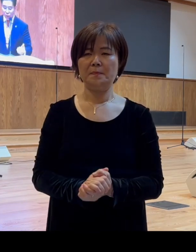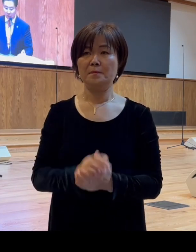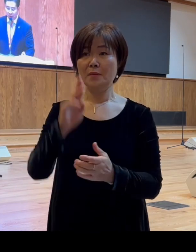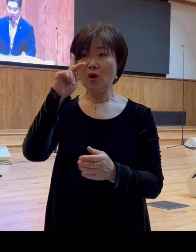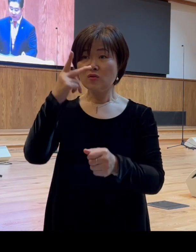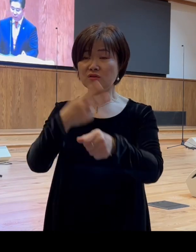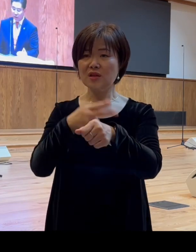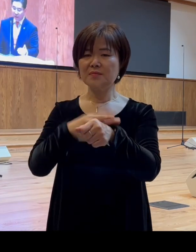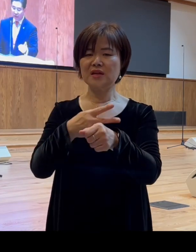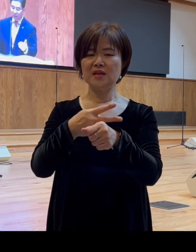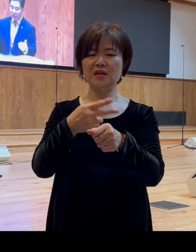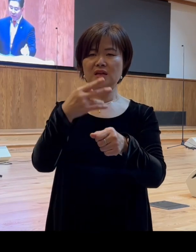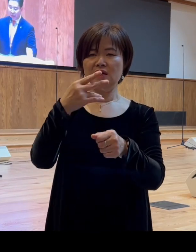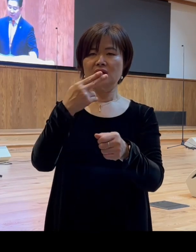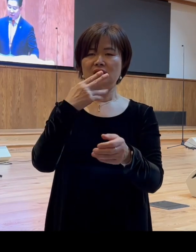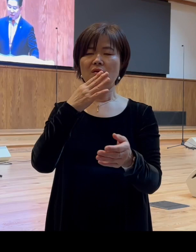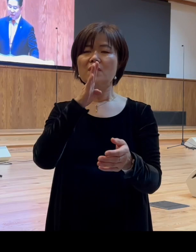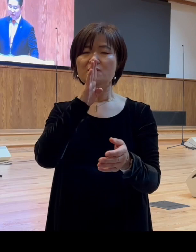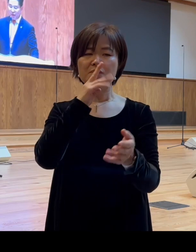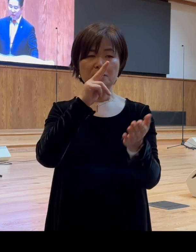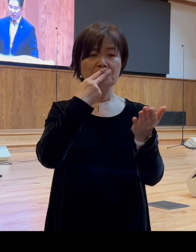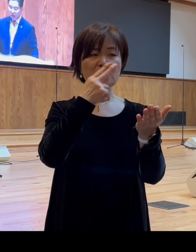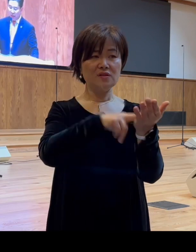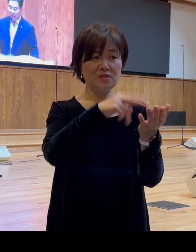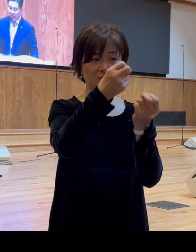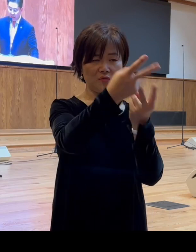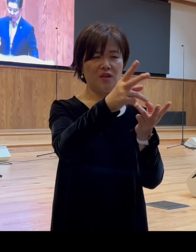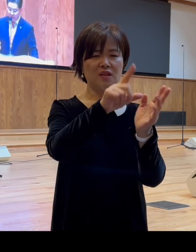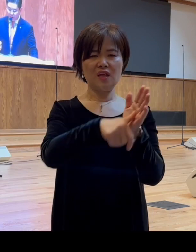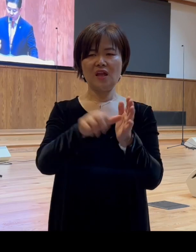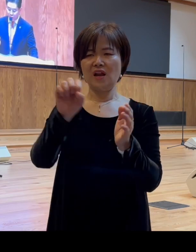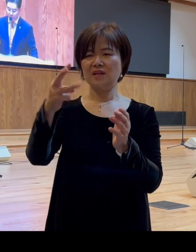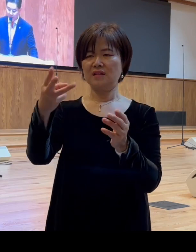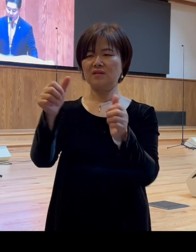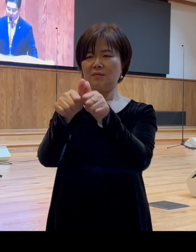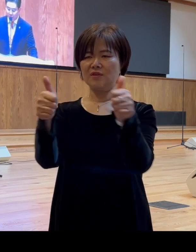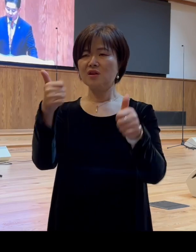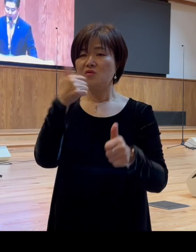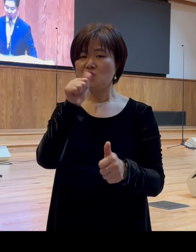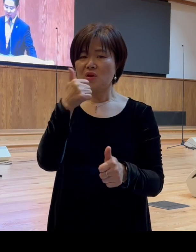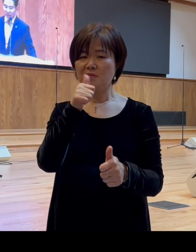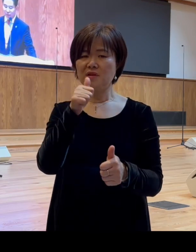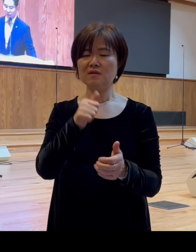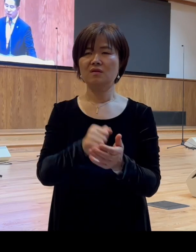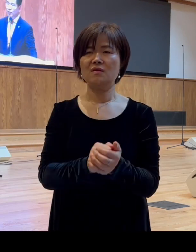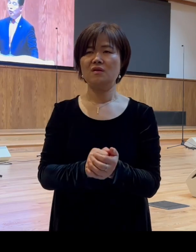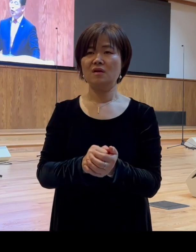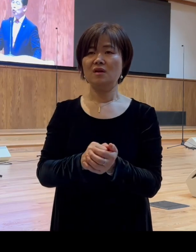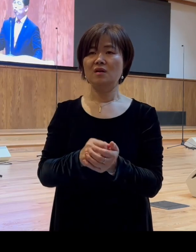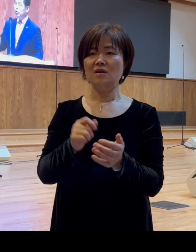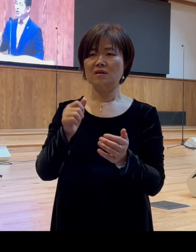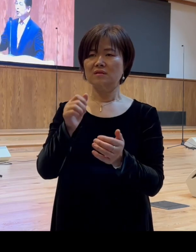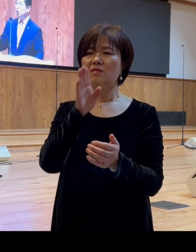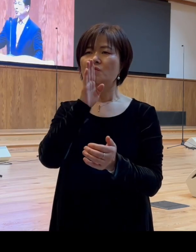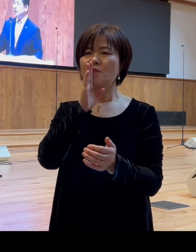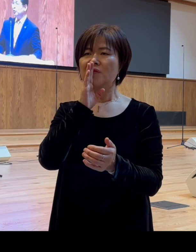디모데에게 편지하면서 그 알렉산더를 소개하면서 뭐라고 얘기하냐면 그를 구리세공업자라고 이야기해요